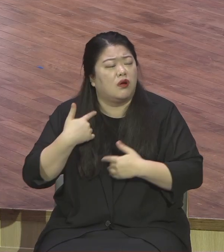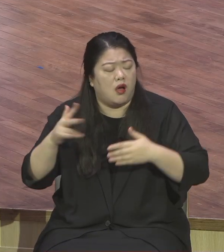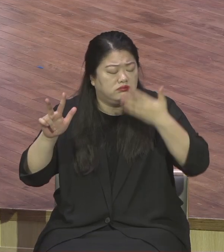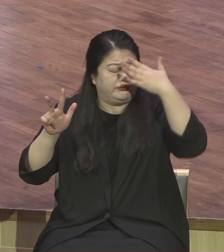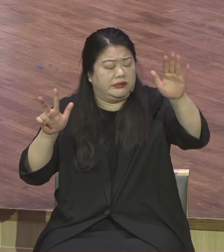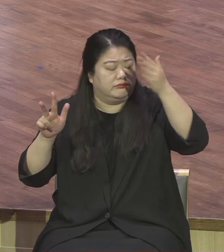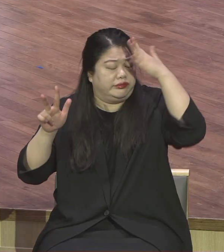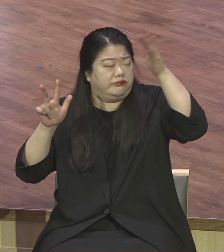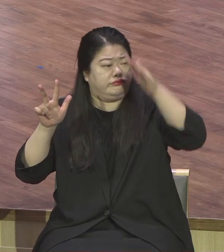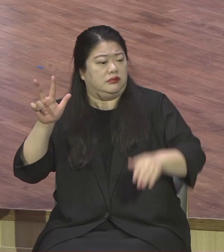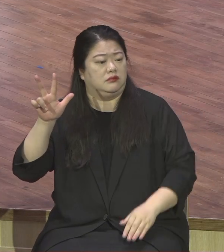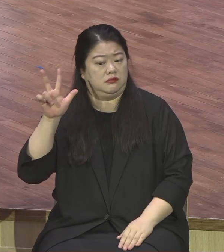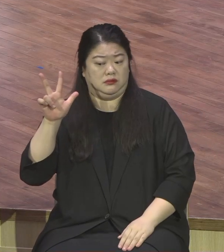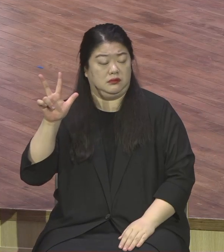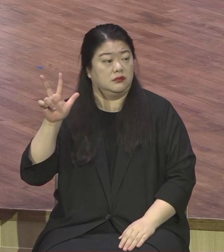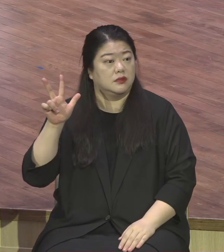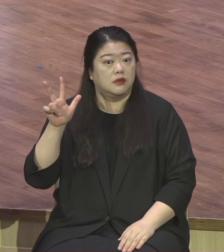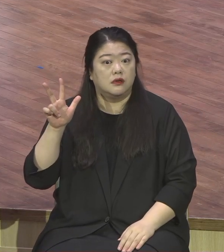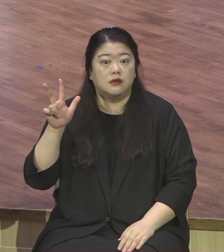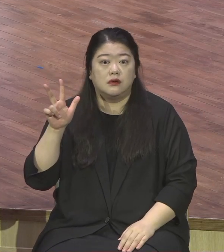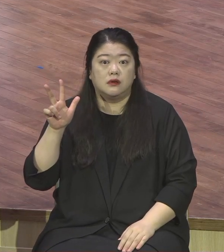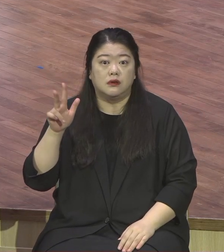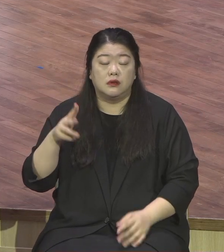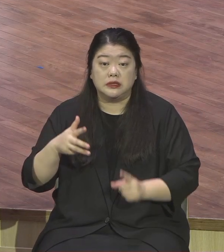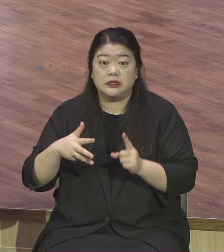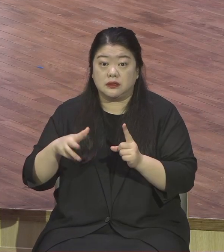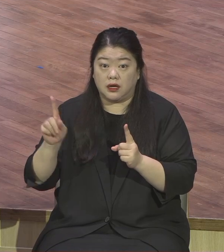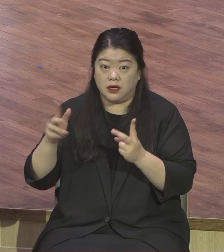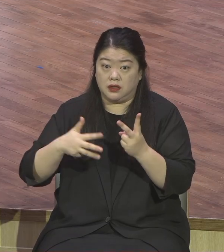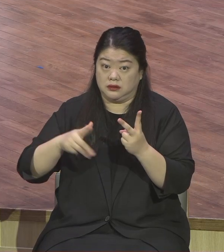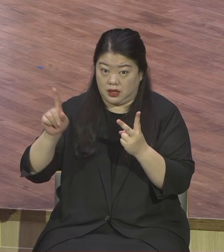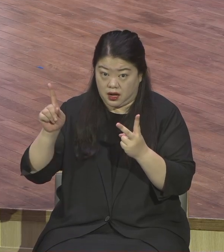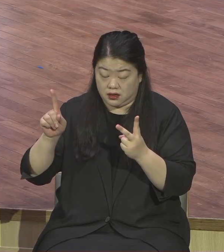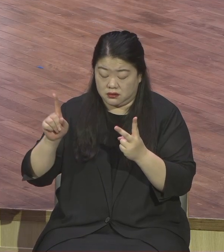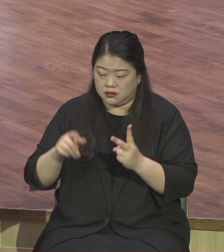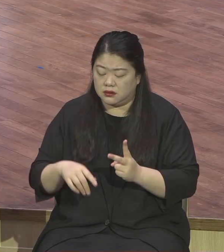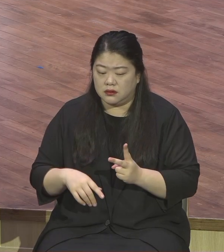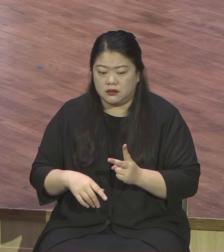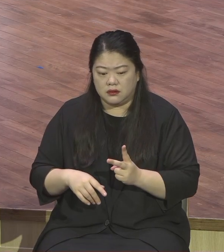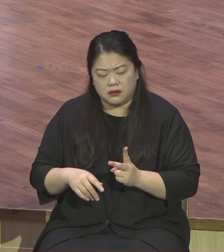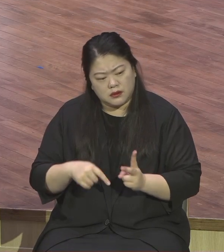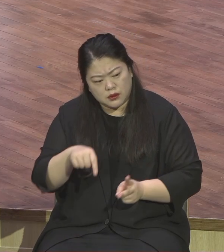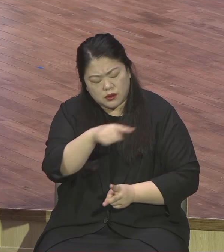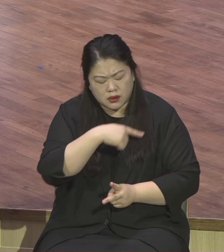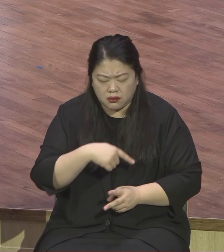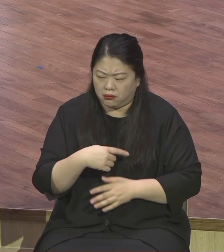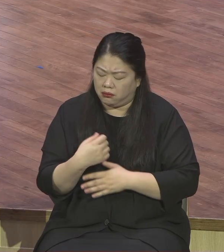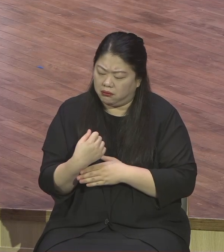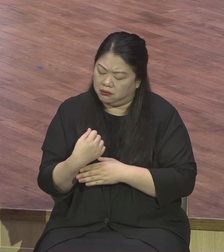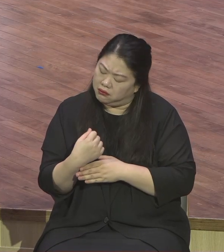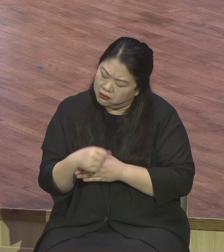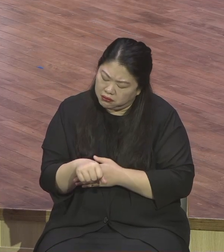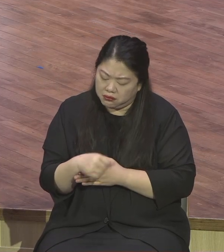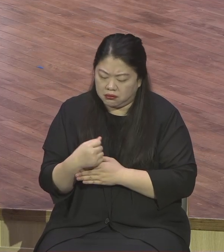그런데 자꾸 이러니까 자리를 옮겨서요. 다른 불이 온 거 나오면 다른 불 쪽으로 온 데가 또 옮겼습니다.